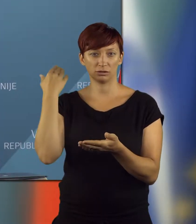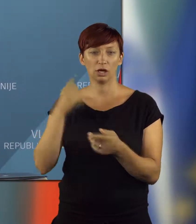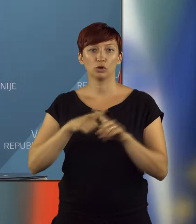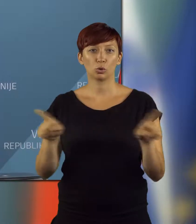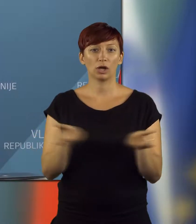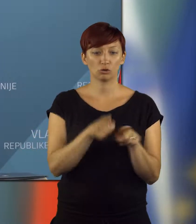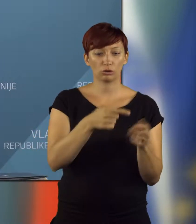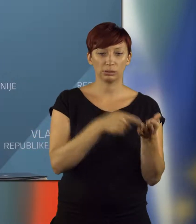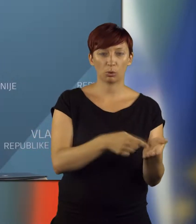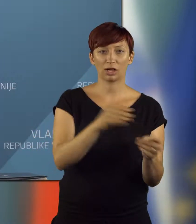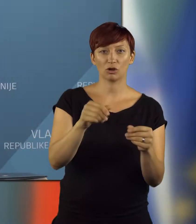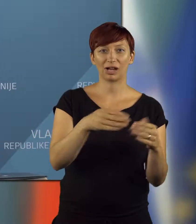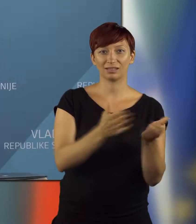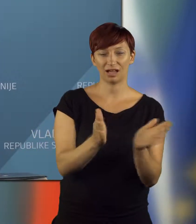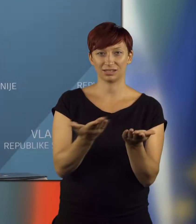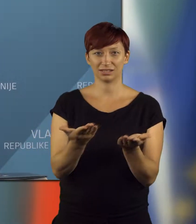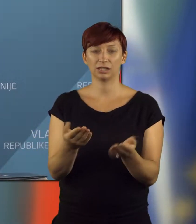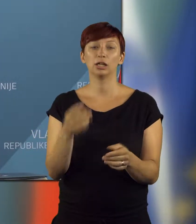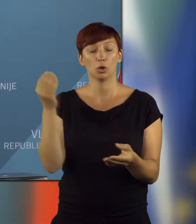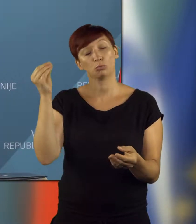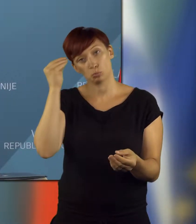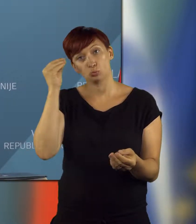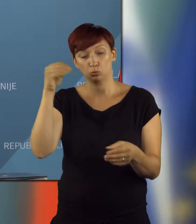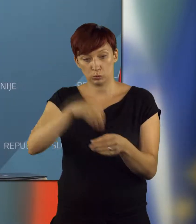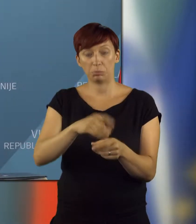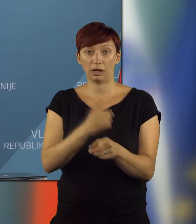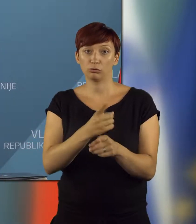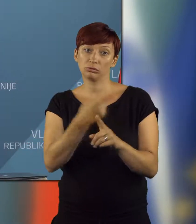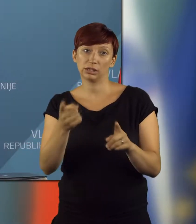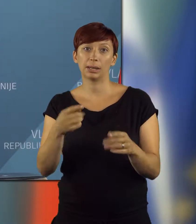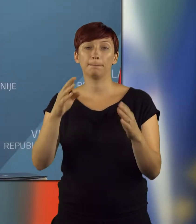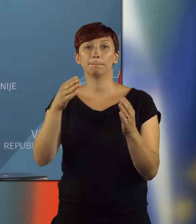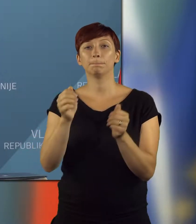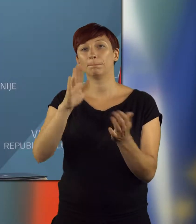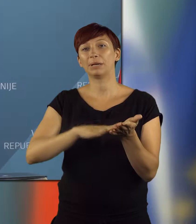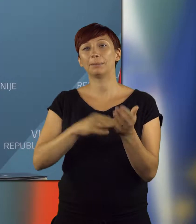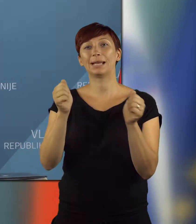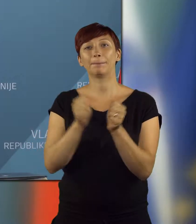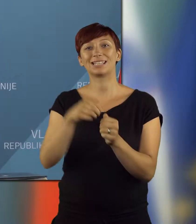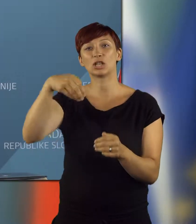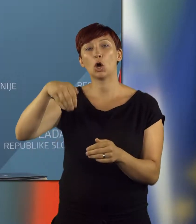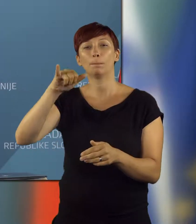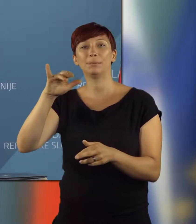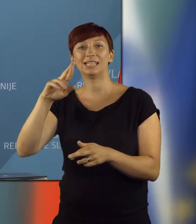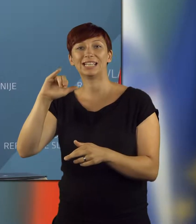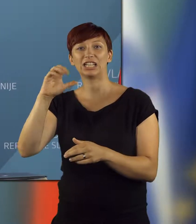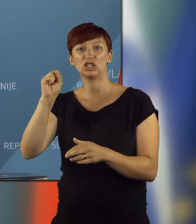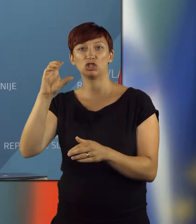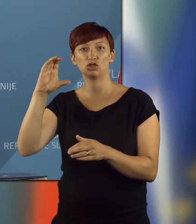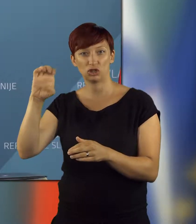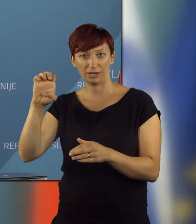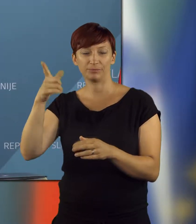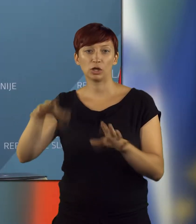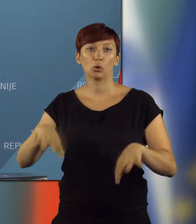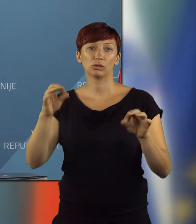drugačno kot je katastr in je poneko tudi uspela, kot primer najnavedem, mirišče, kjer so ugotovili, da